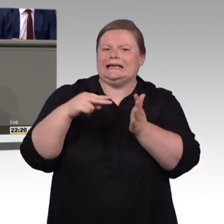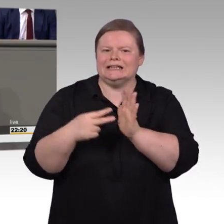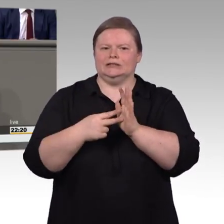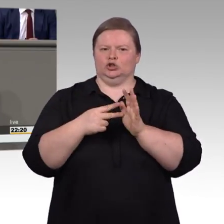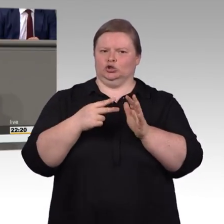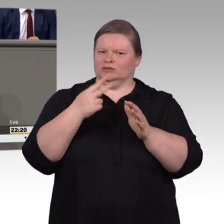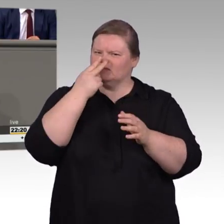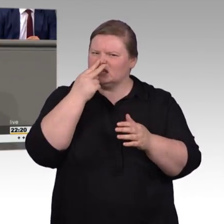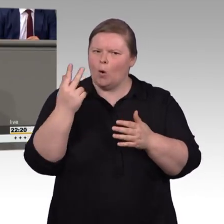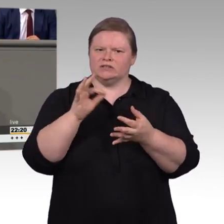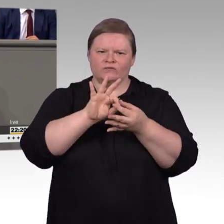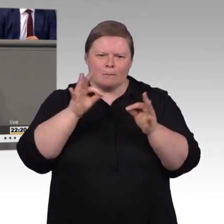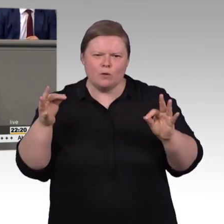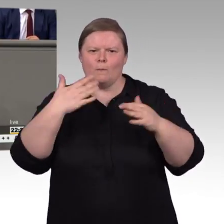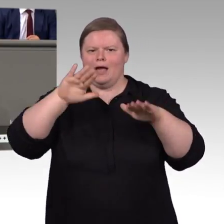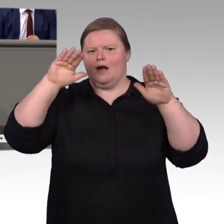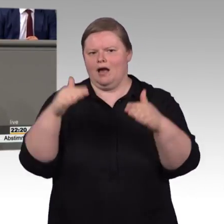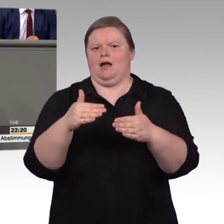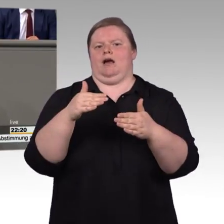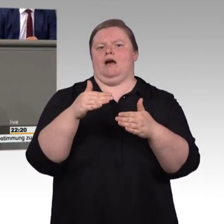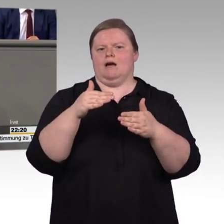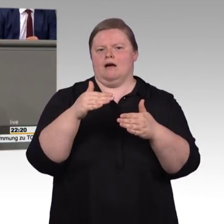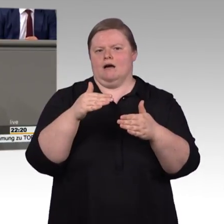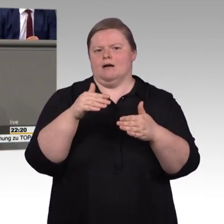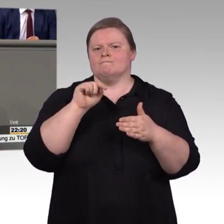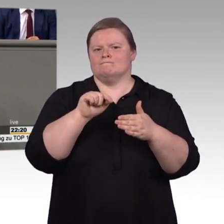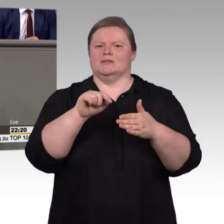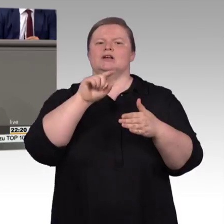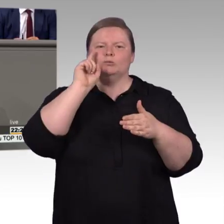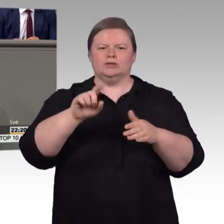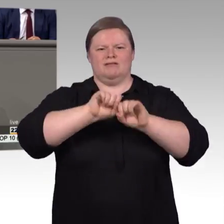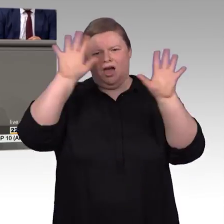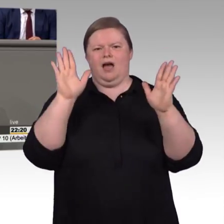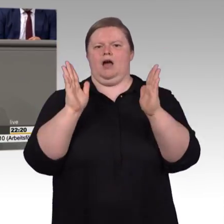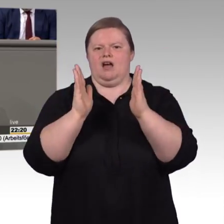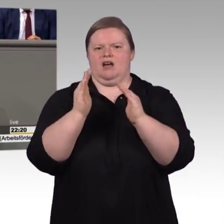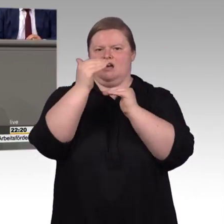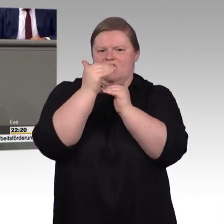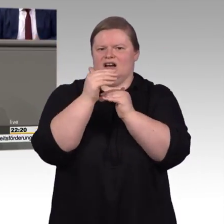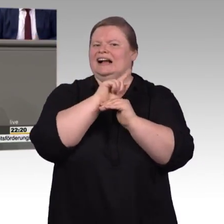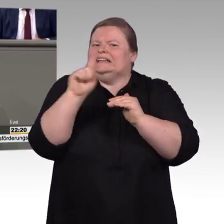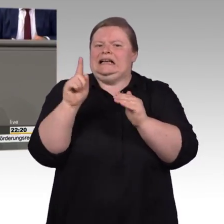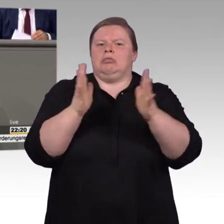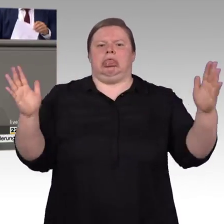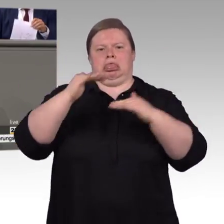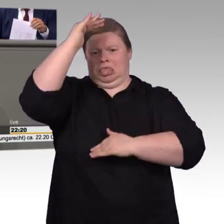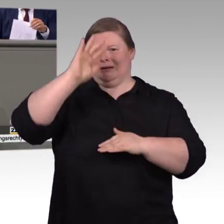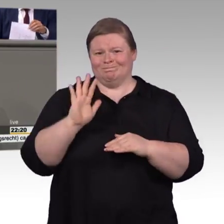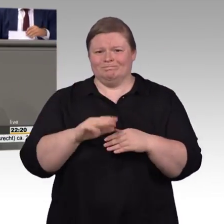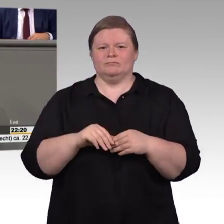auch nochmal, damit das auch öffentlich gesagt wird, es sollen enge Ausnahmeregelungen sein mit dem entsprechenden Charakter. Und